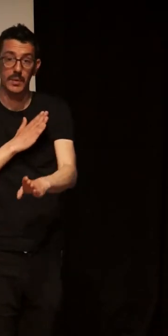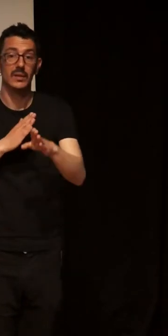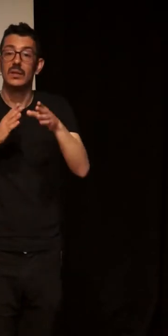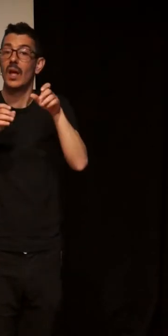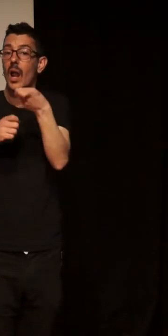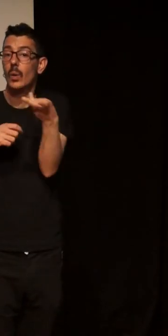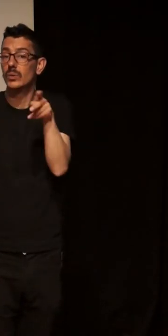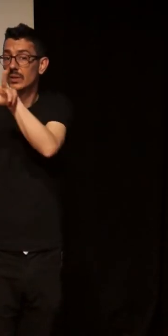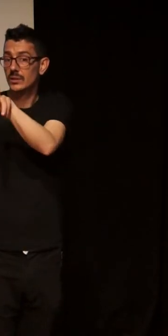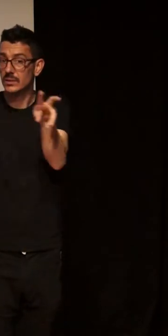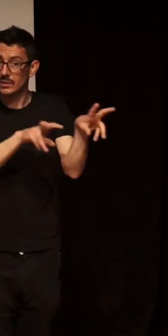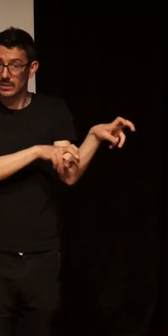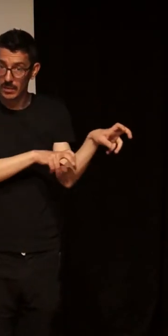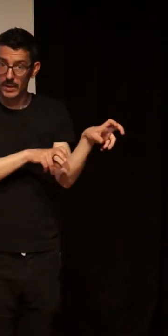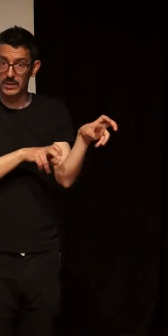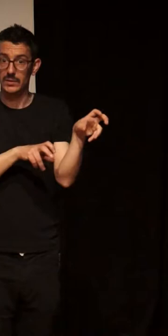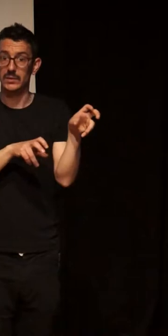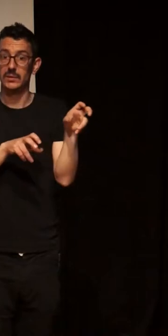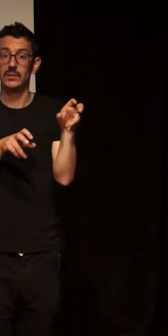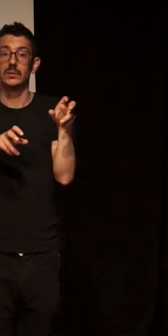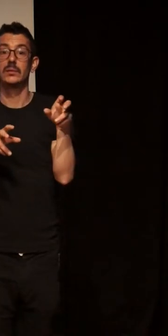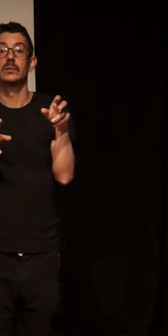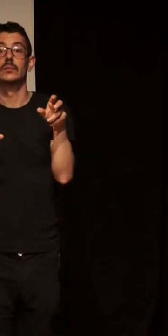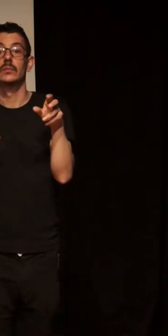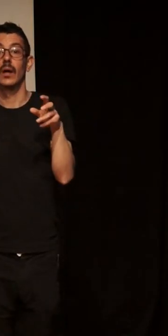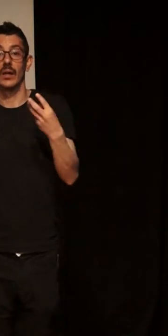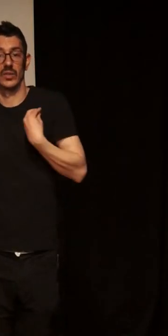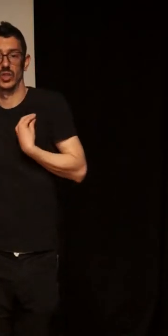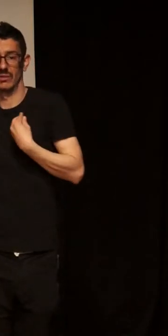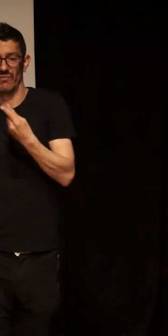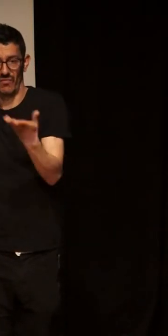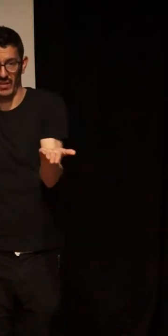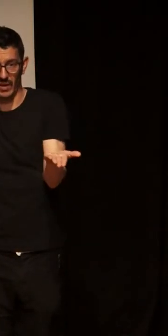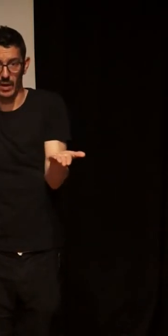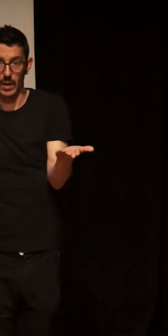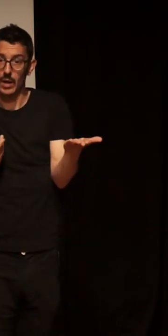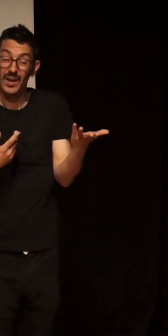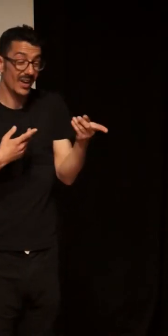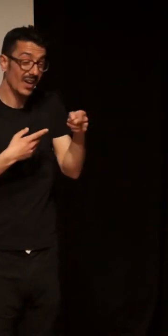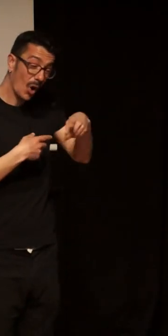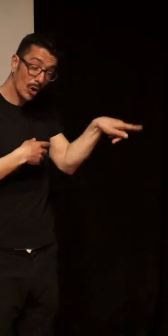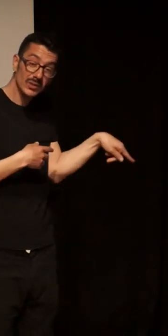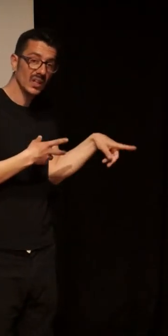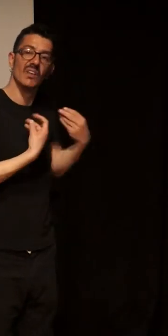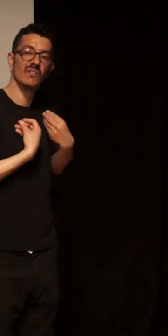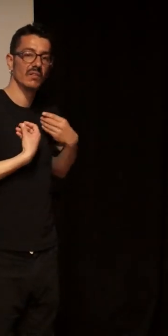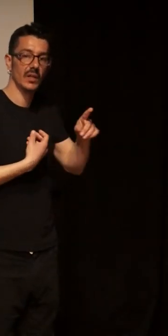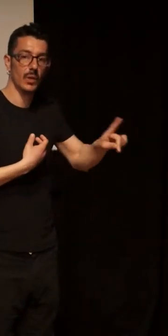supposedly liveable and what is liveable. We interrogate, precisely, about the human dignity.